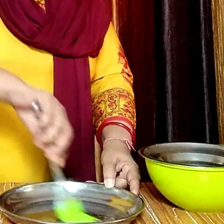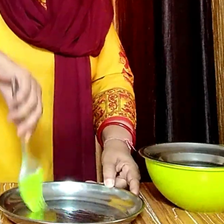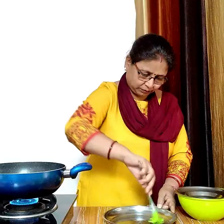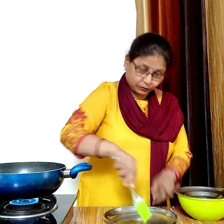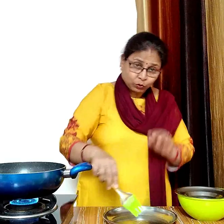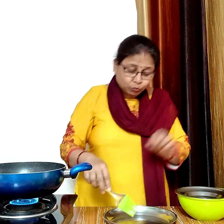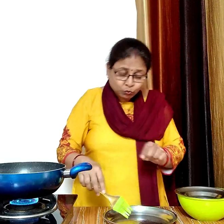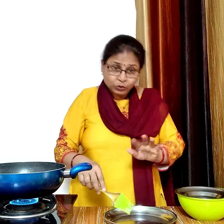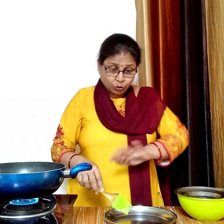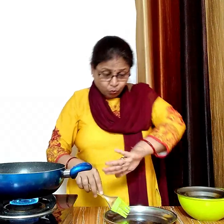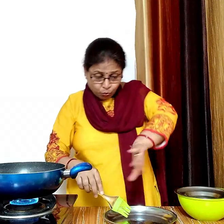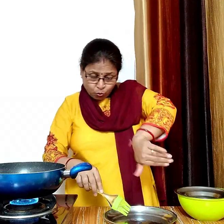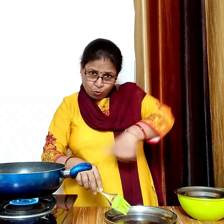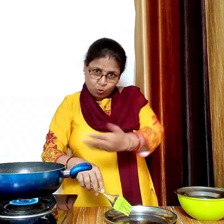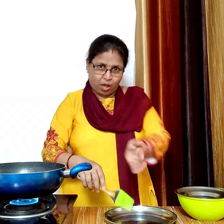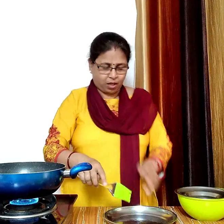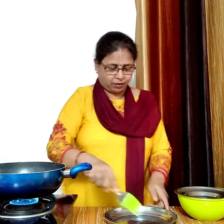प्लेट को चारो तरफ से अच्छे से ग्रीस करेंगे